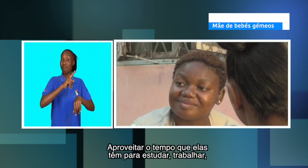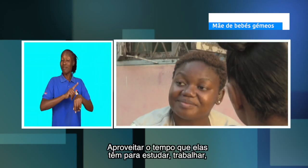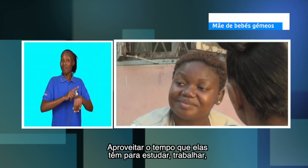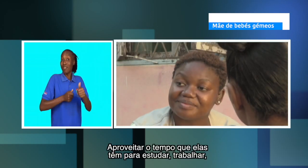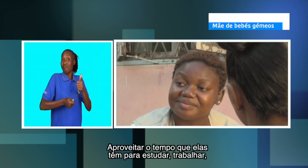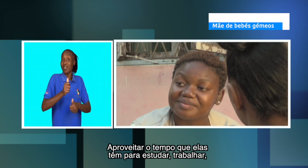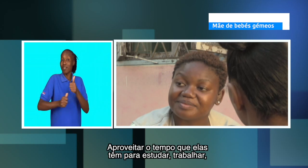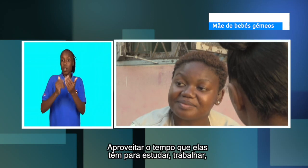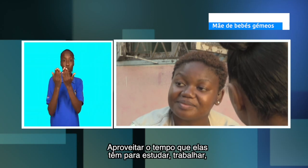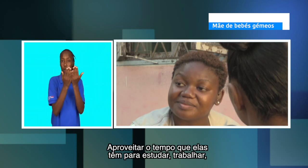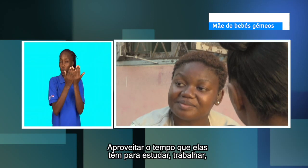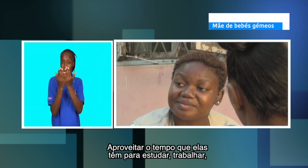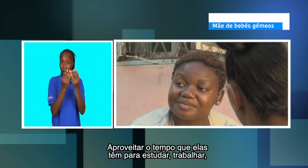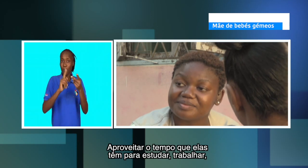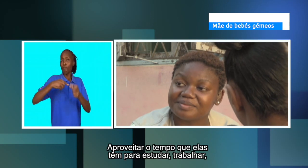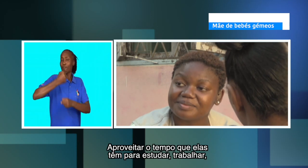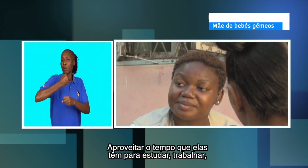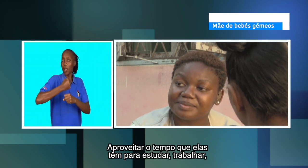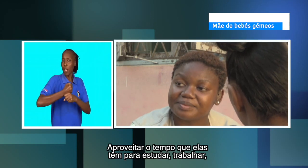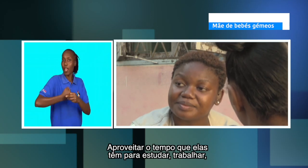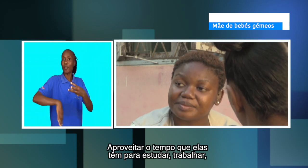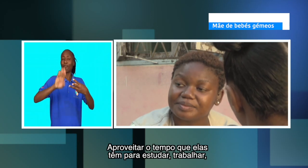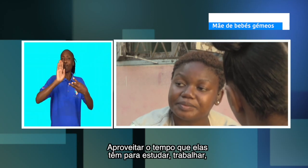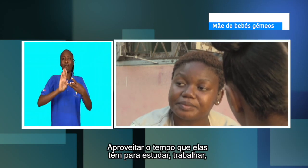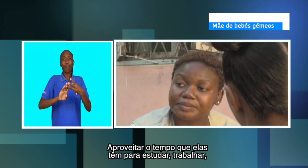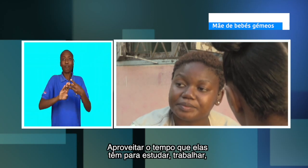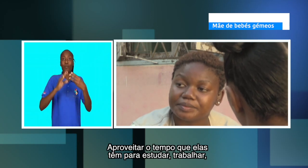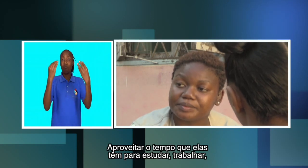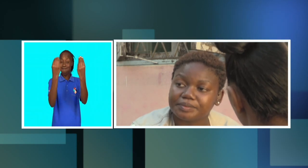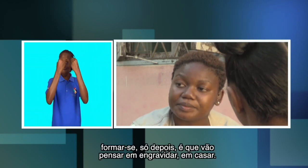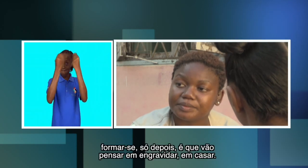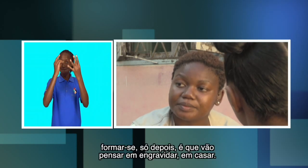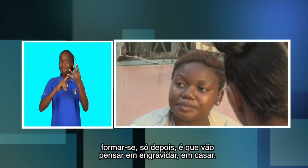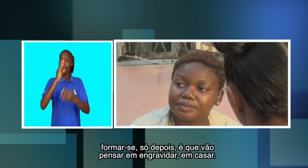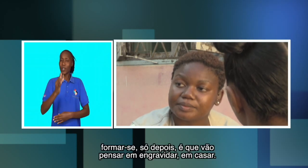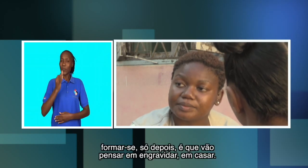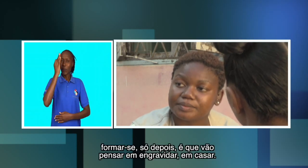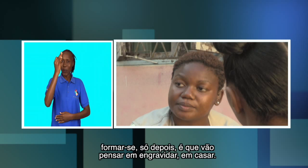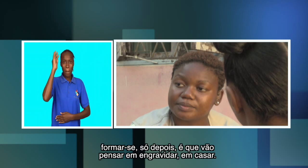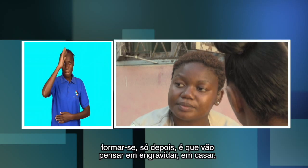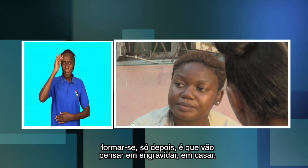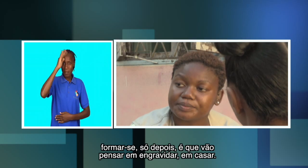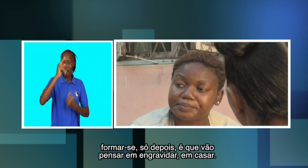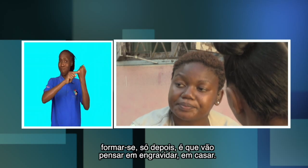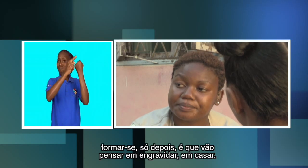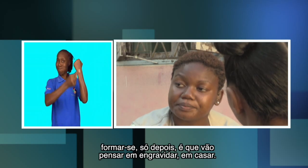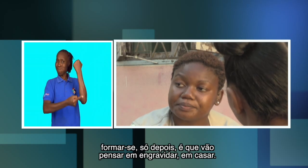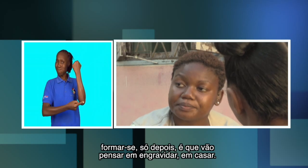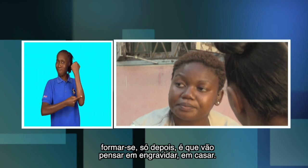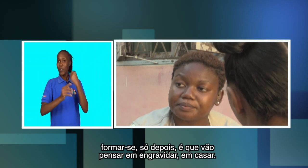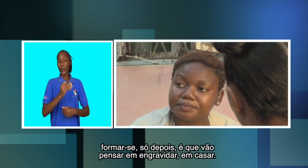Aproveitar o tempo que ela tem, estudar, trabalhar, se formar na vida. Depois é que vai pensar